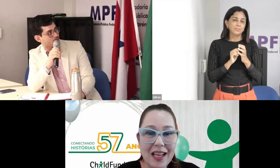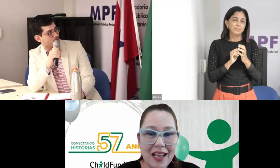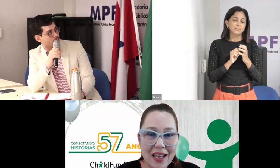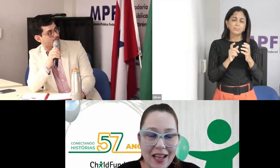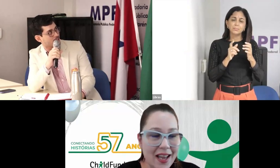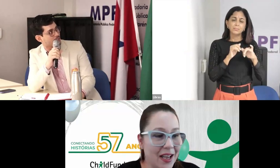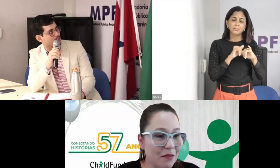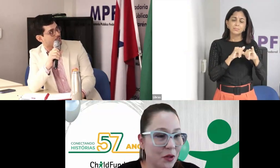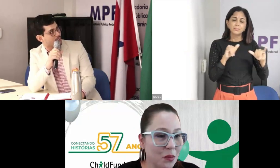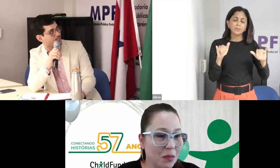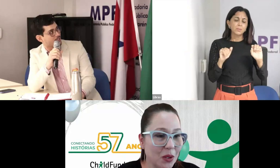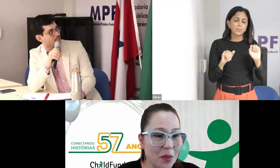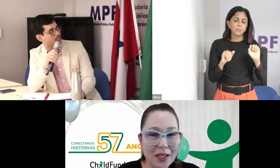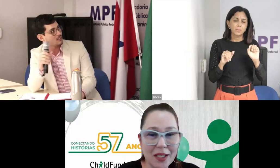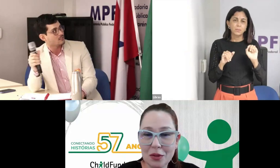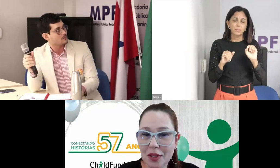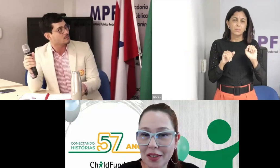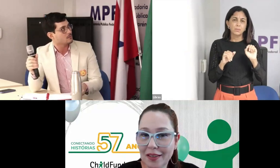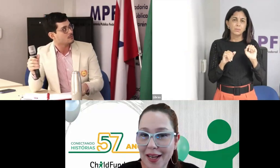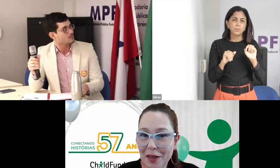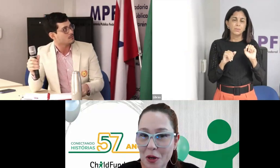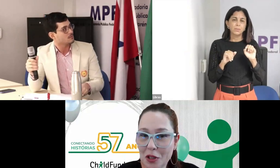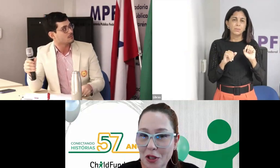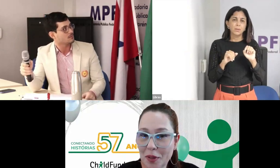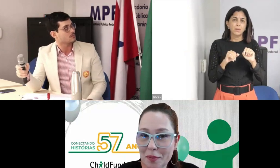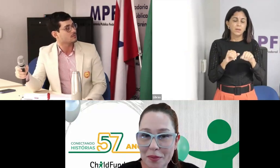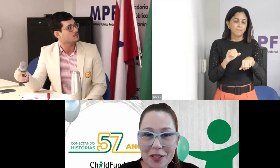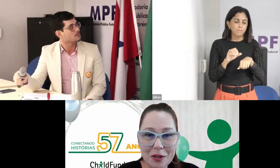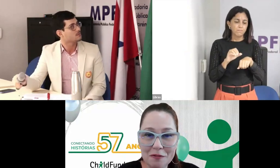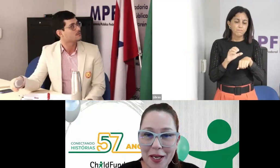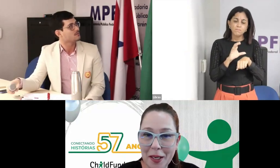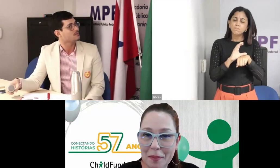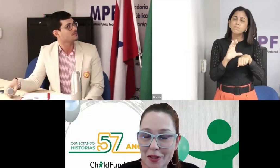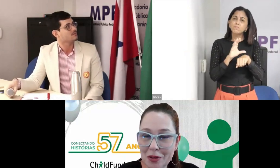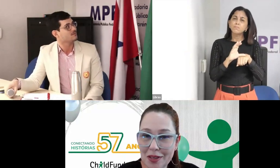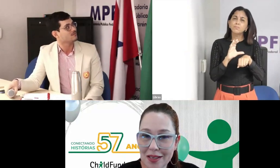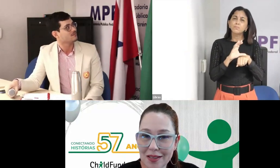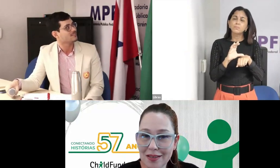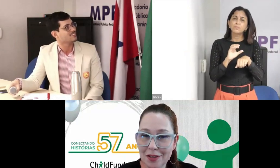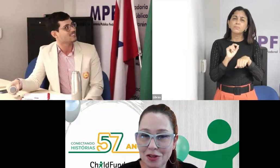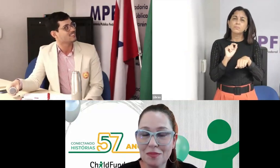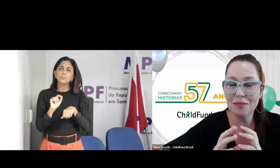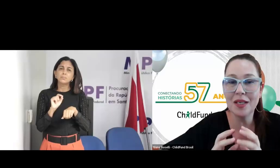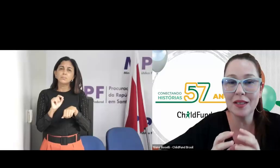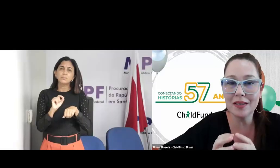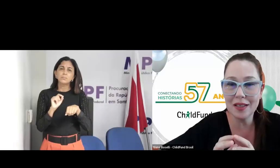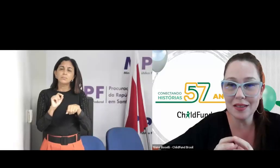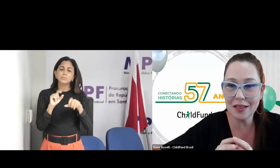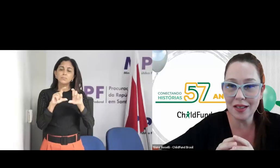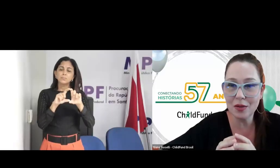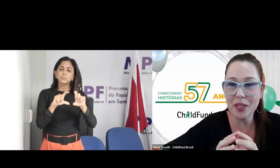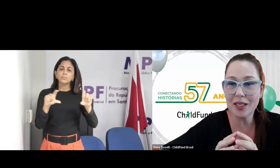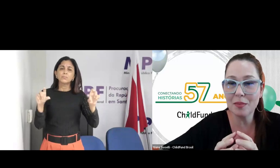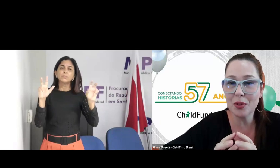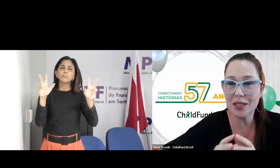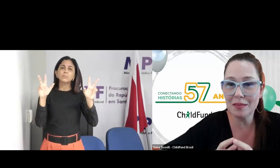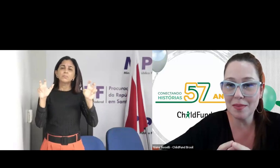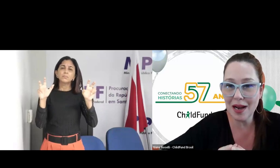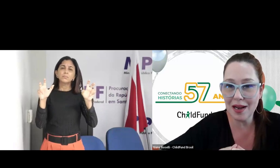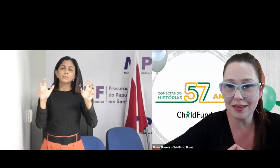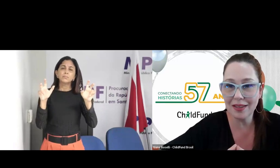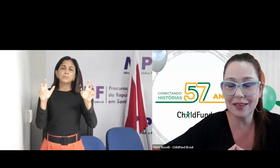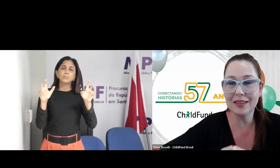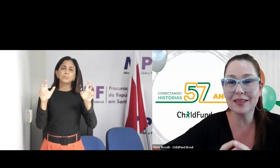sobre o que significa? É, foi uma nomenclatura que deram, eu acho que para isso que eu falei mesmo, todas essas artimanhas que eles criam para se